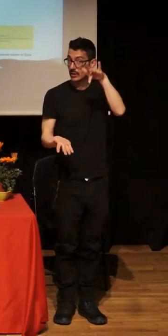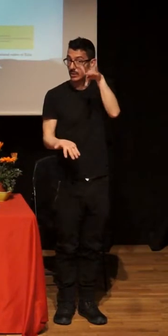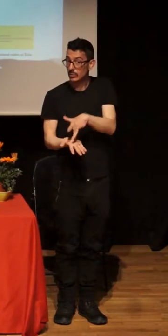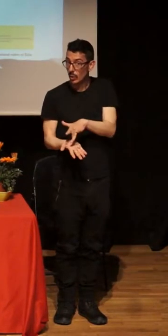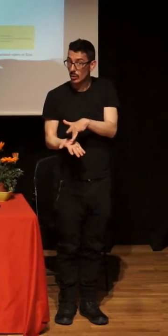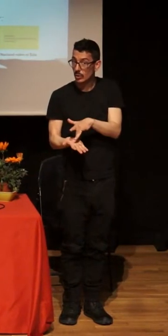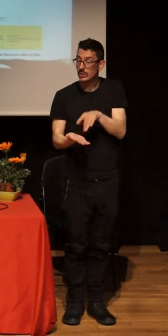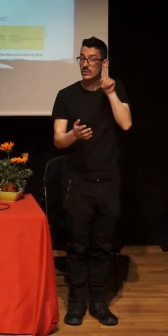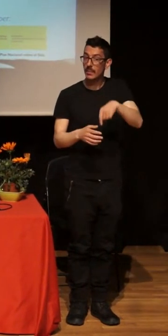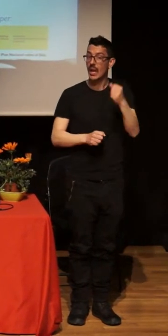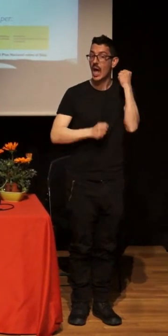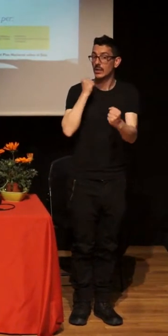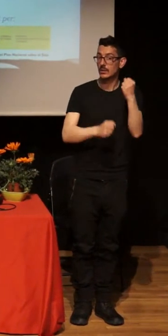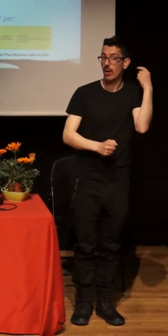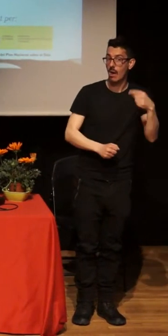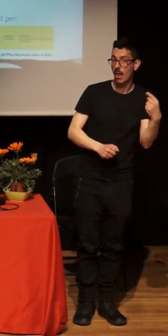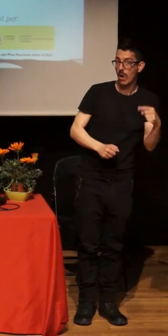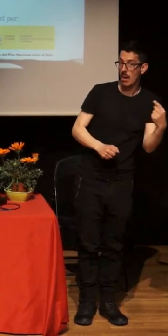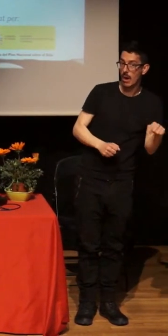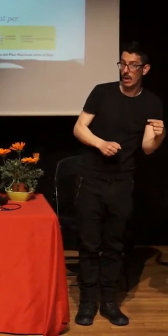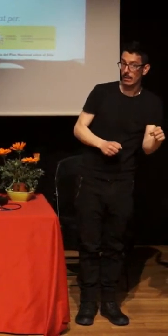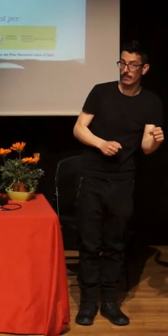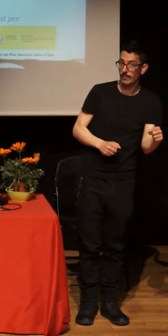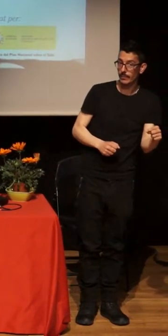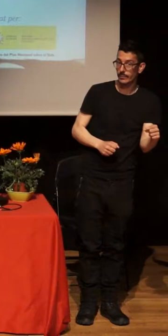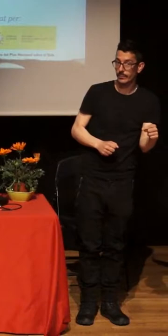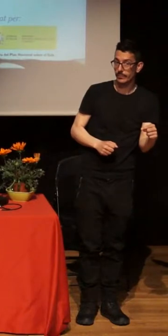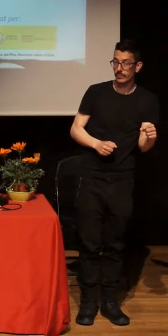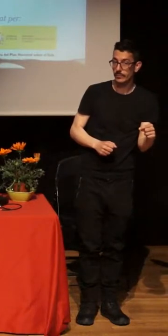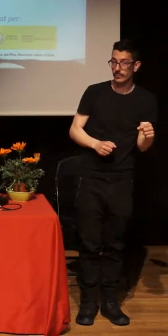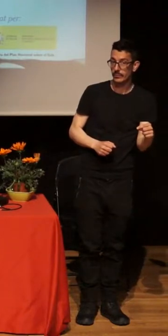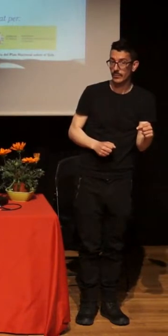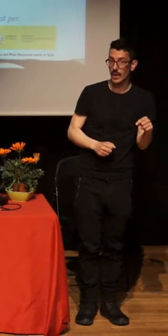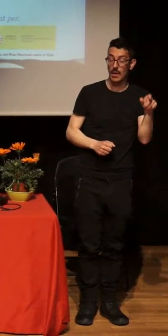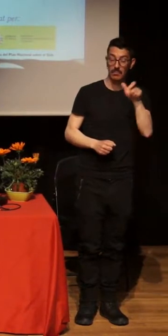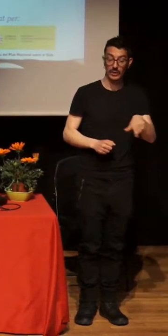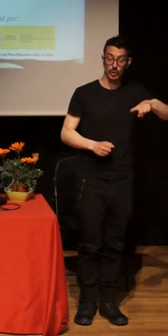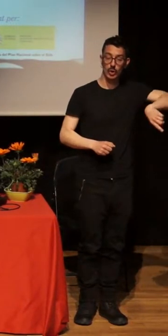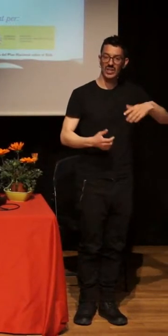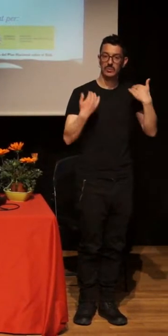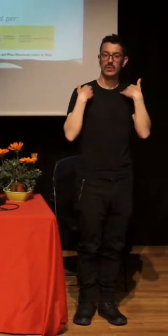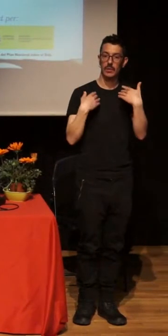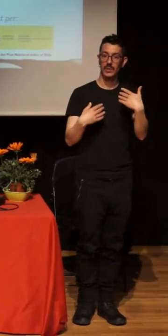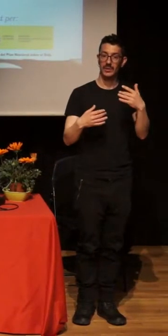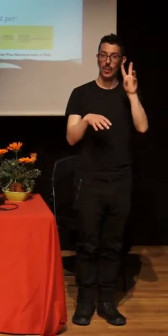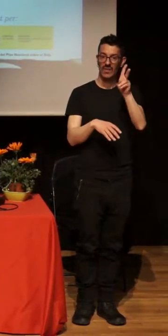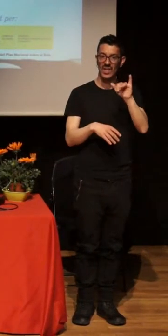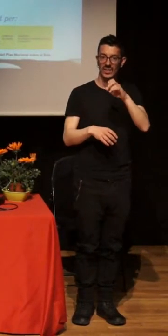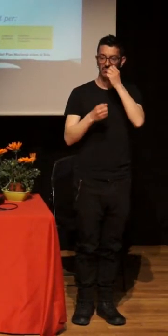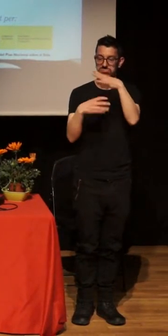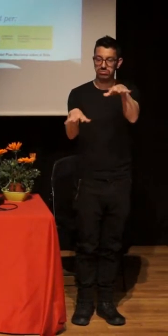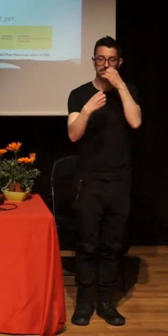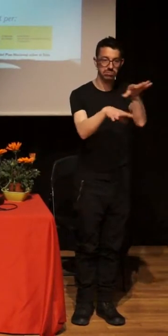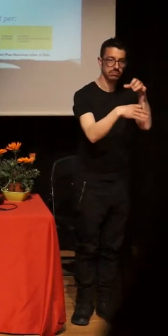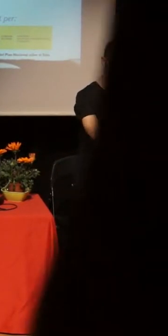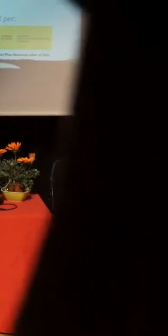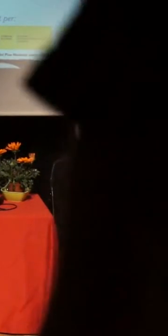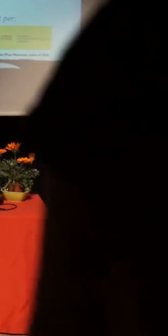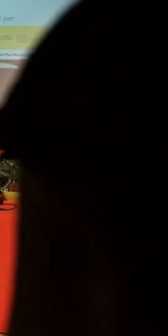also assassins, there were people who transmitted the issue of the VIH and were assassins, they were also were another